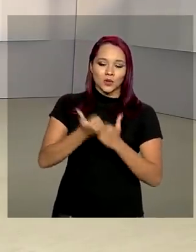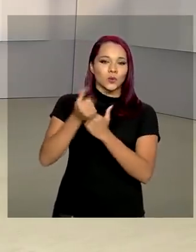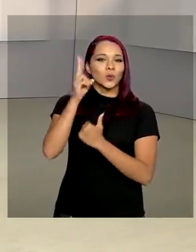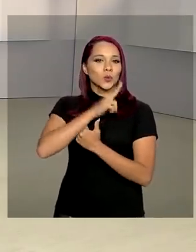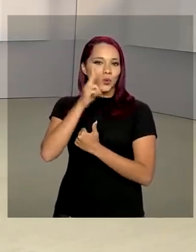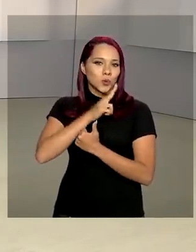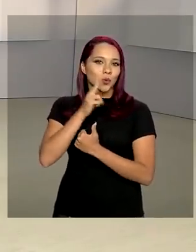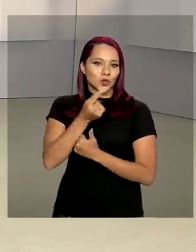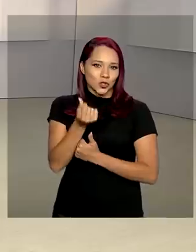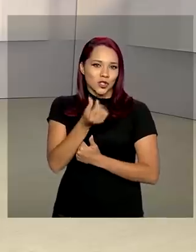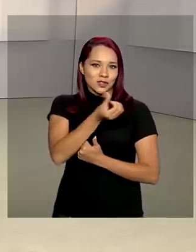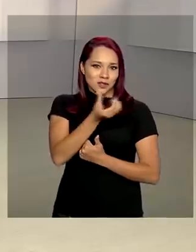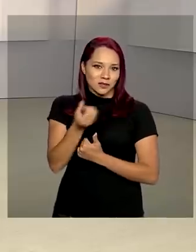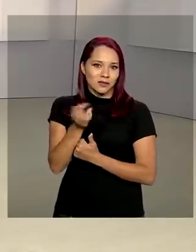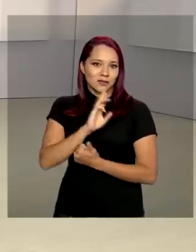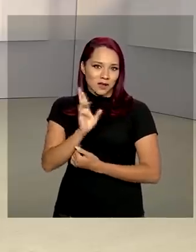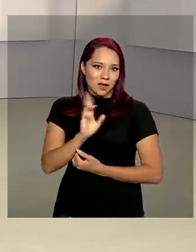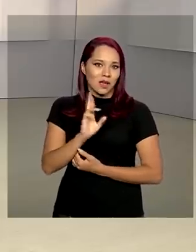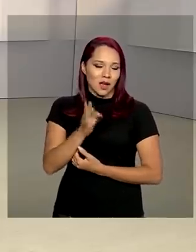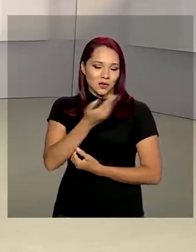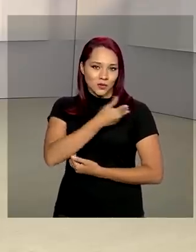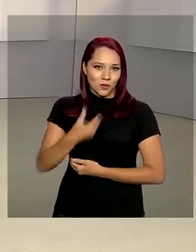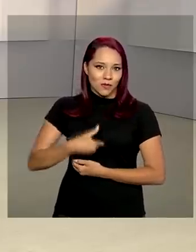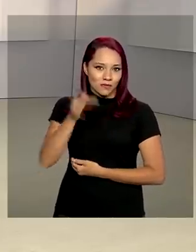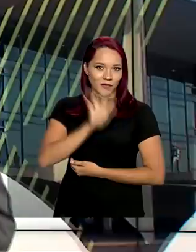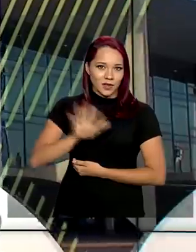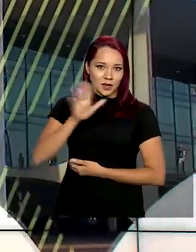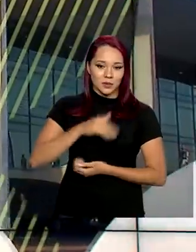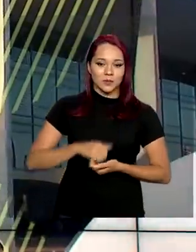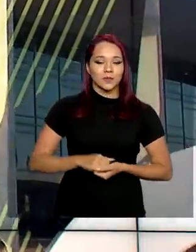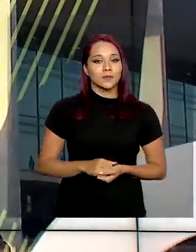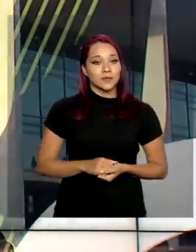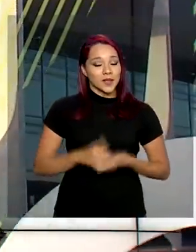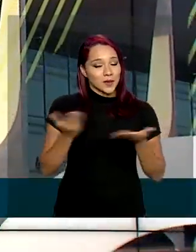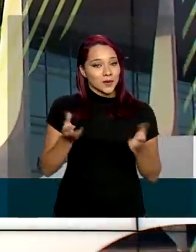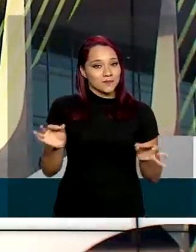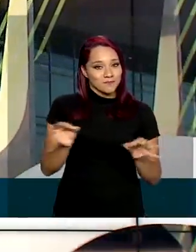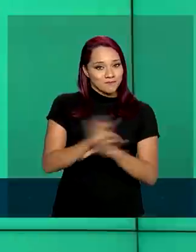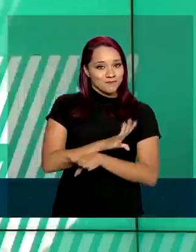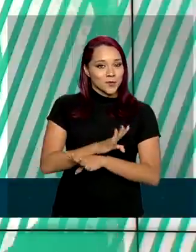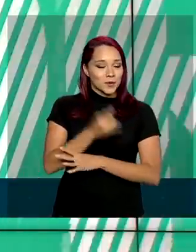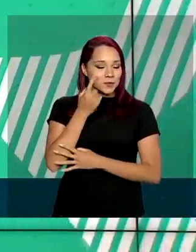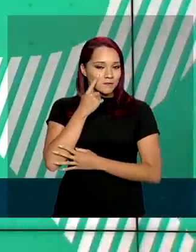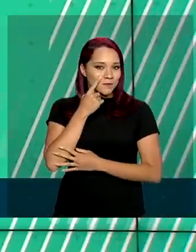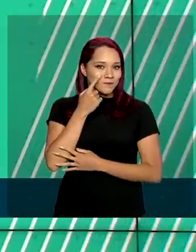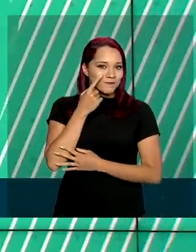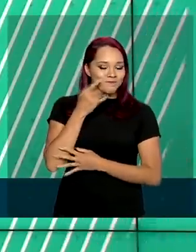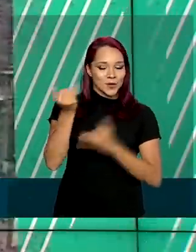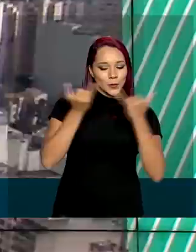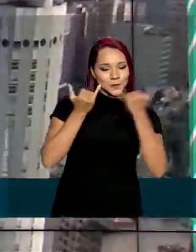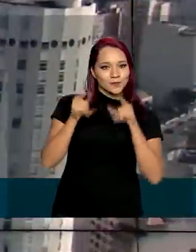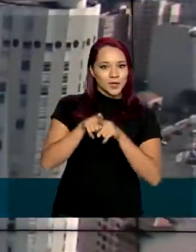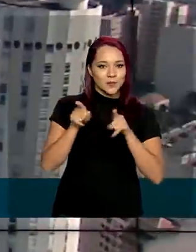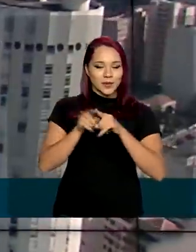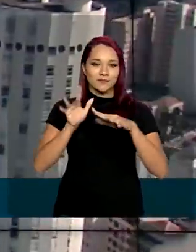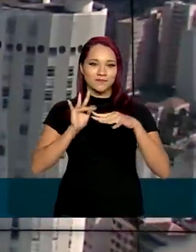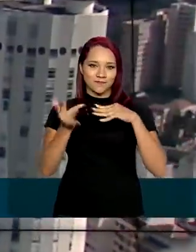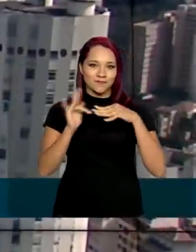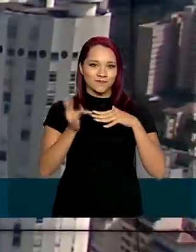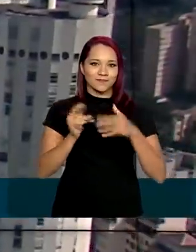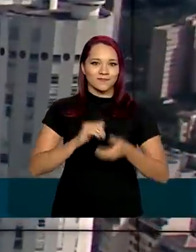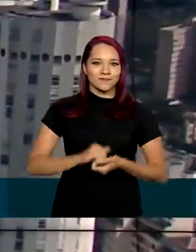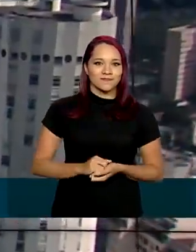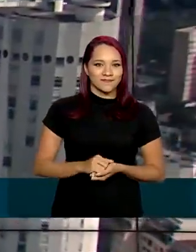emergencial de R 600 do governo federal. A gente fica por aqui e você pode nos acompanhar também pelas nossas redes